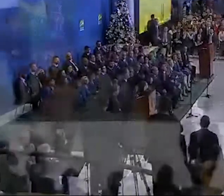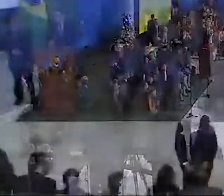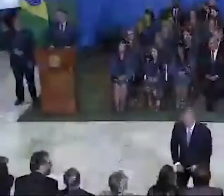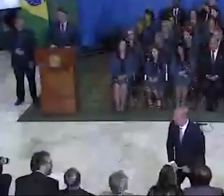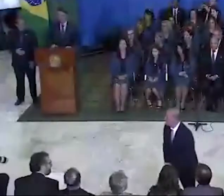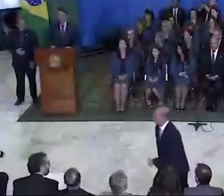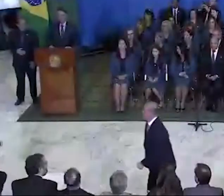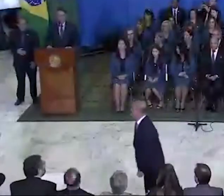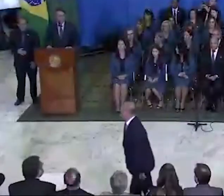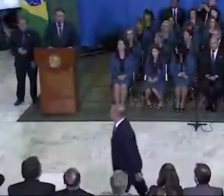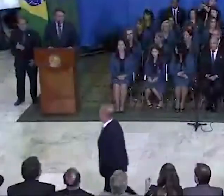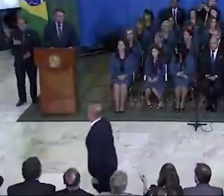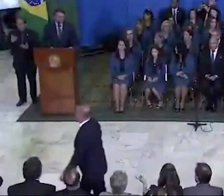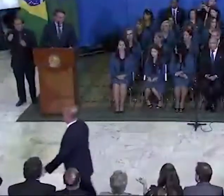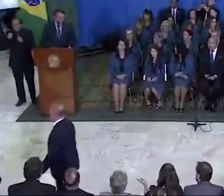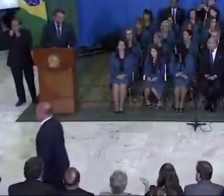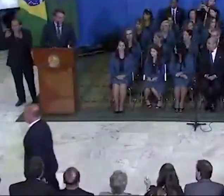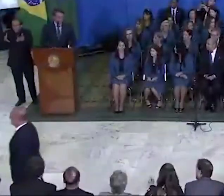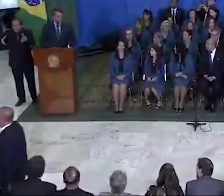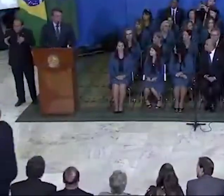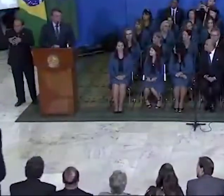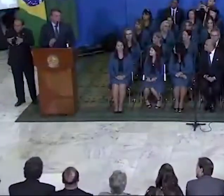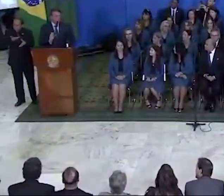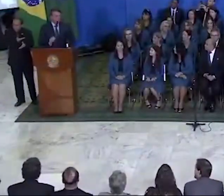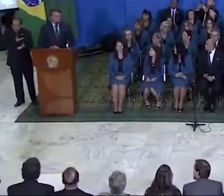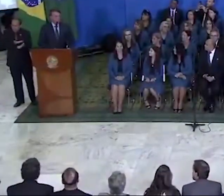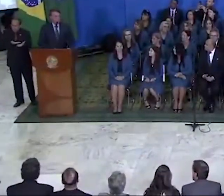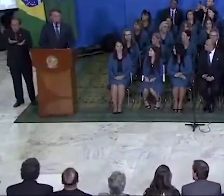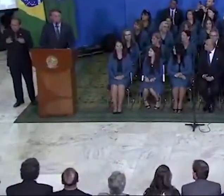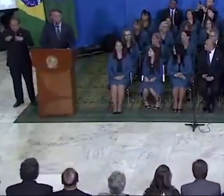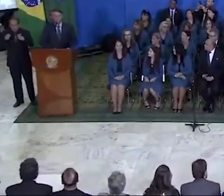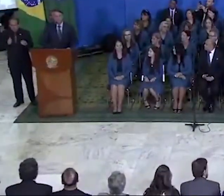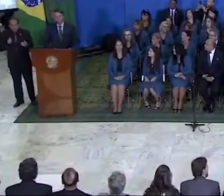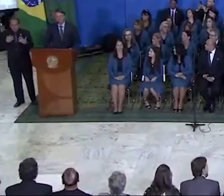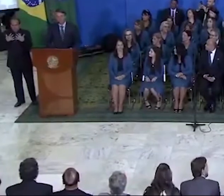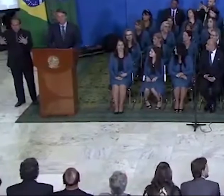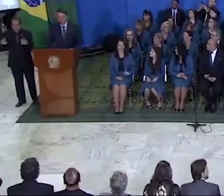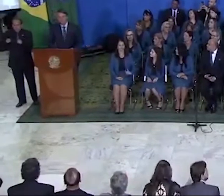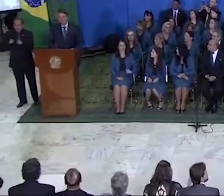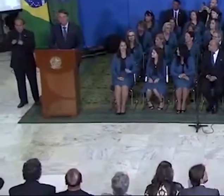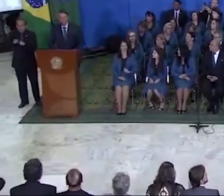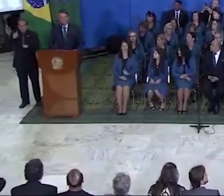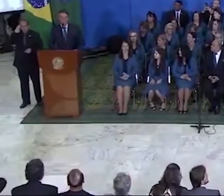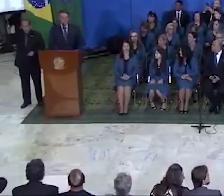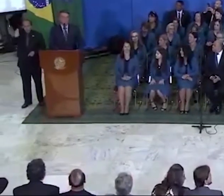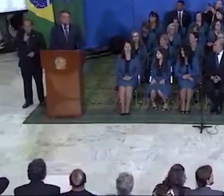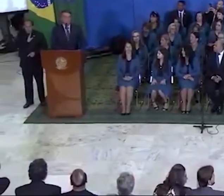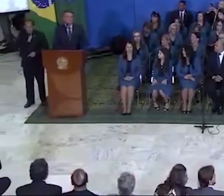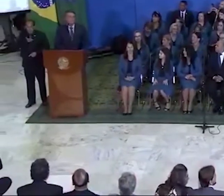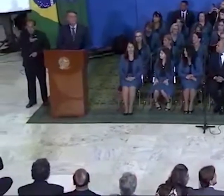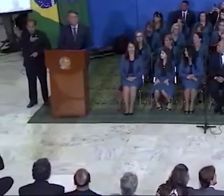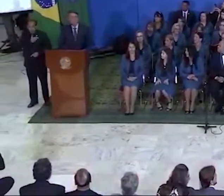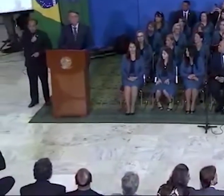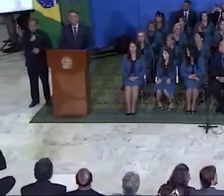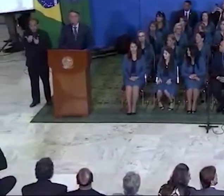É muito bom estar entre amigos, melhor ainda quando esses amigos têm Deus no coração.